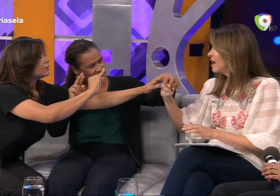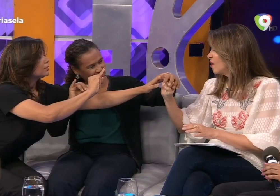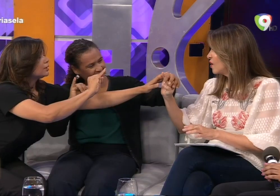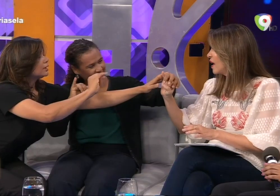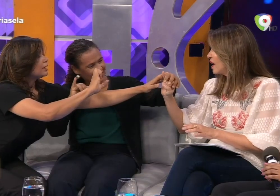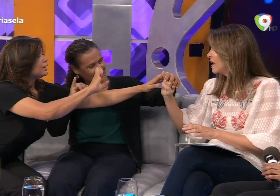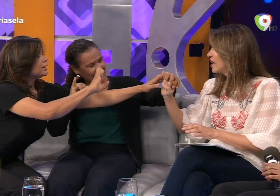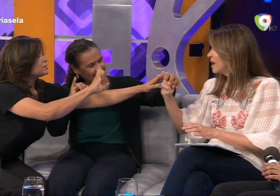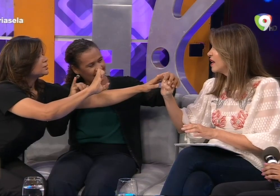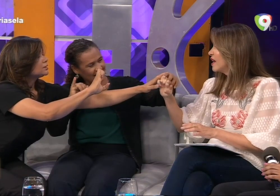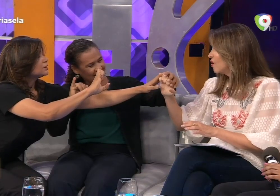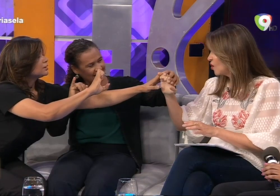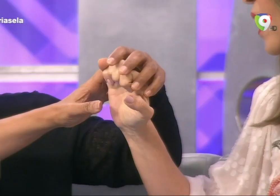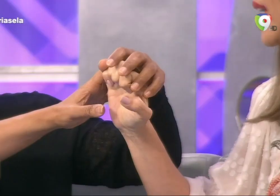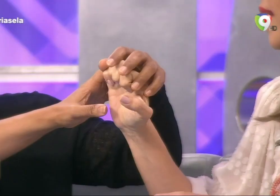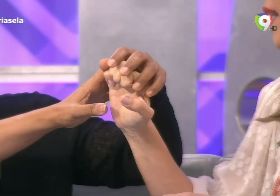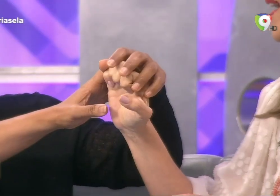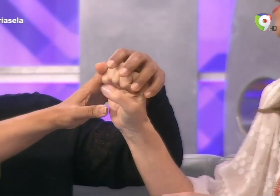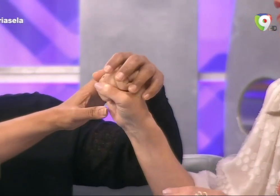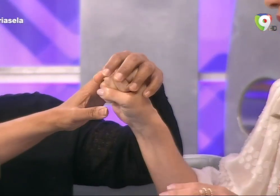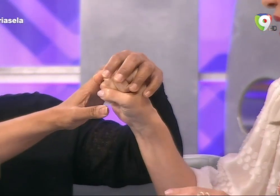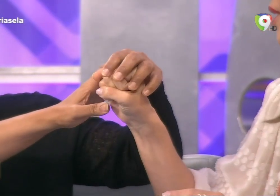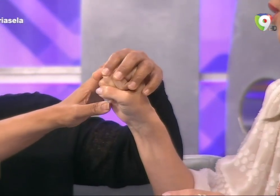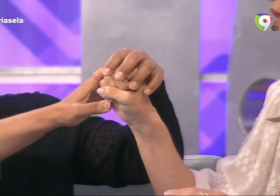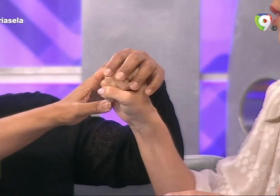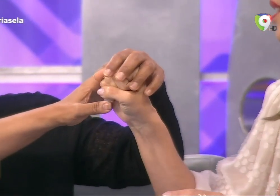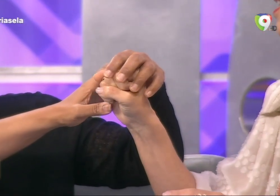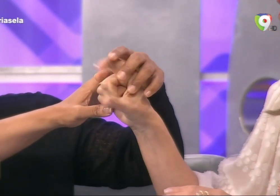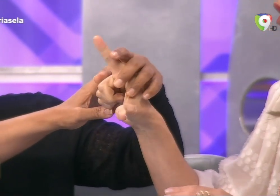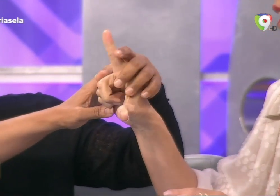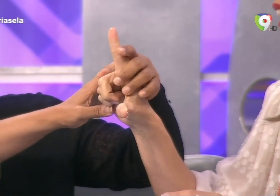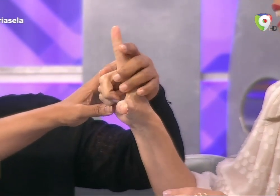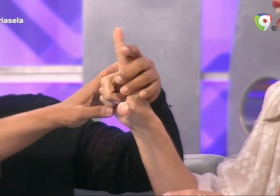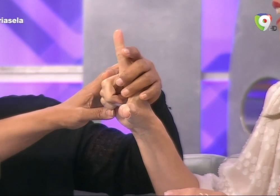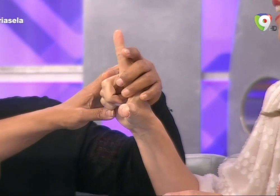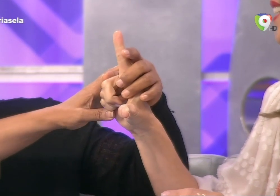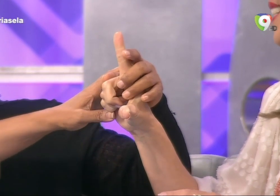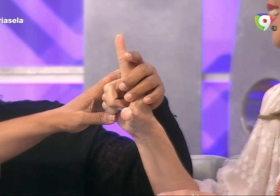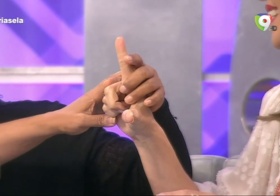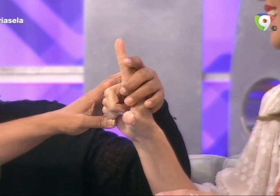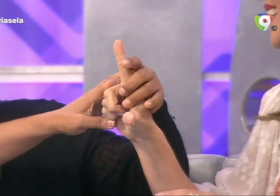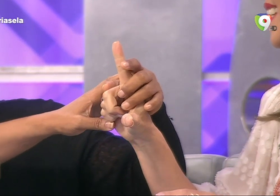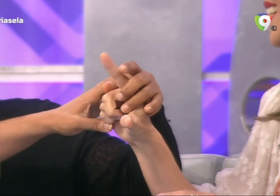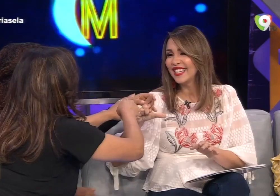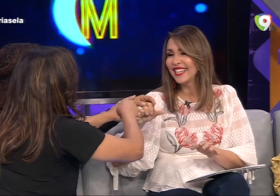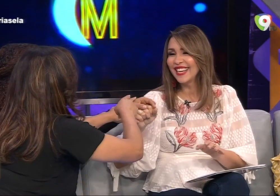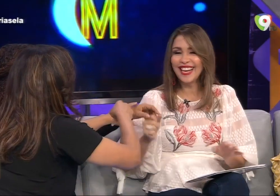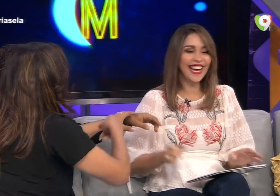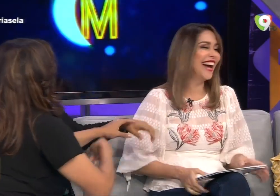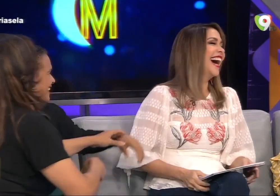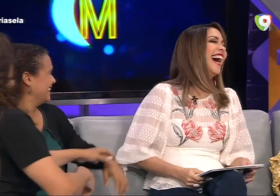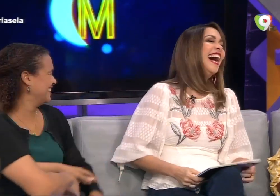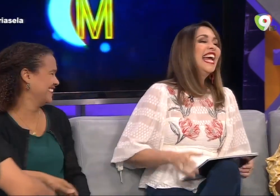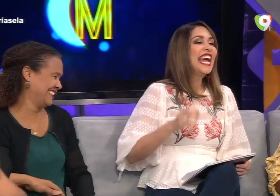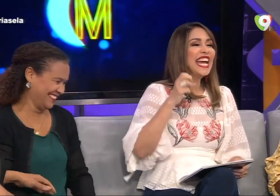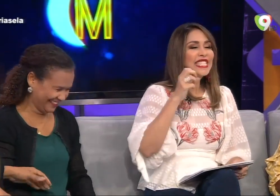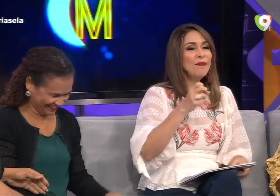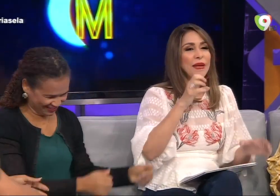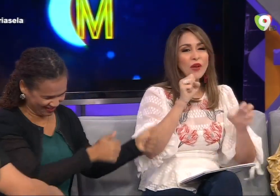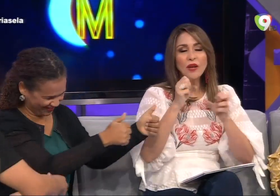ok y esa ok y esa entiendo y esa ok maria es el mismo